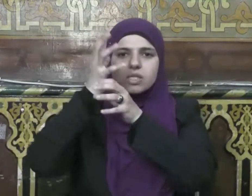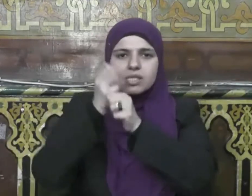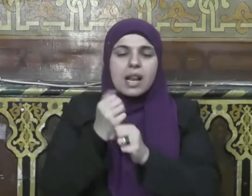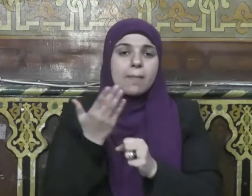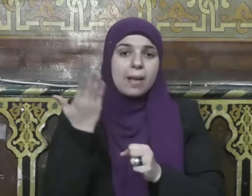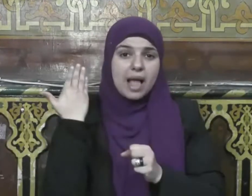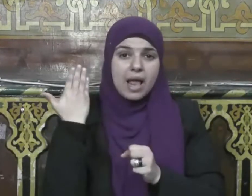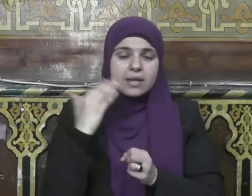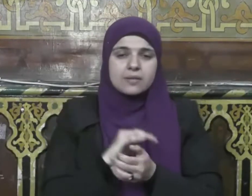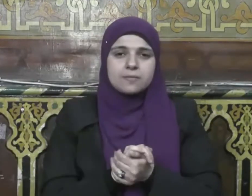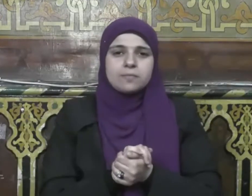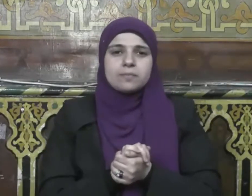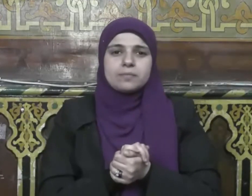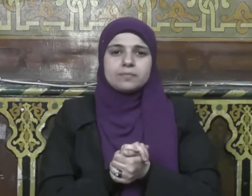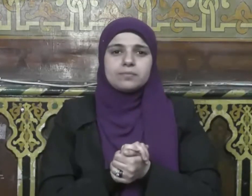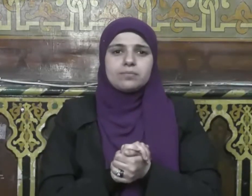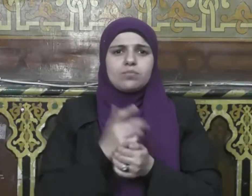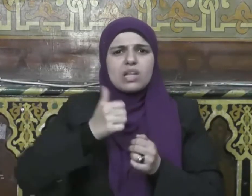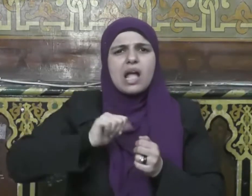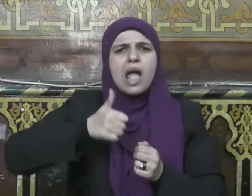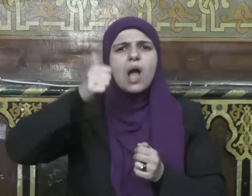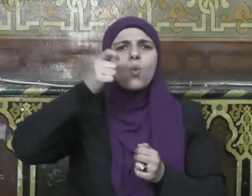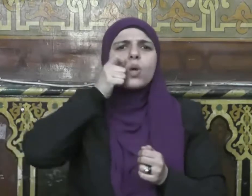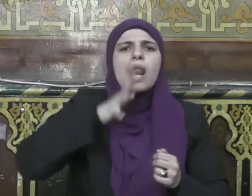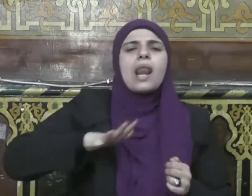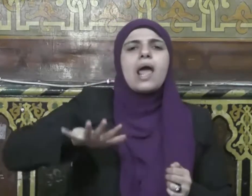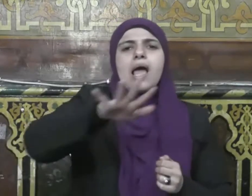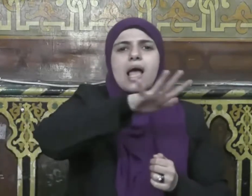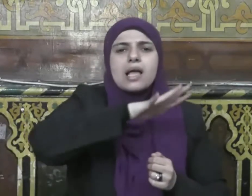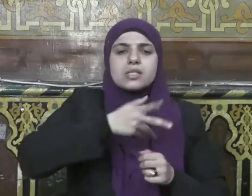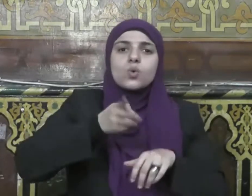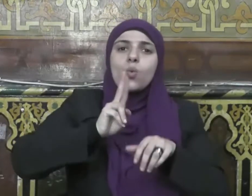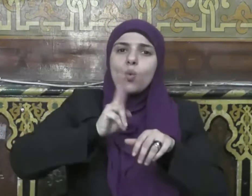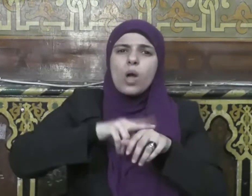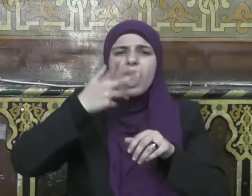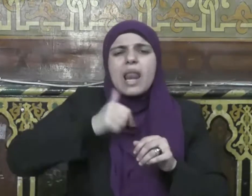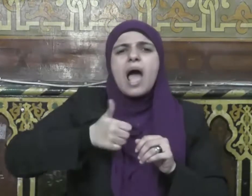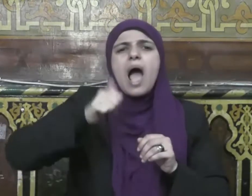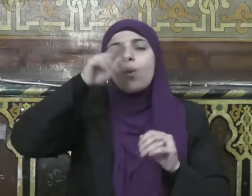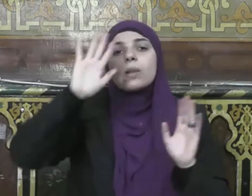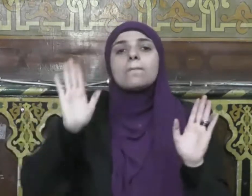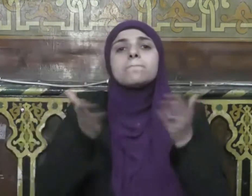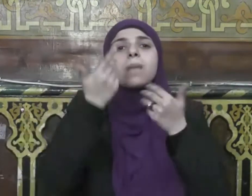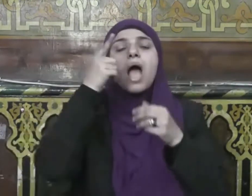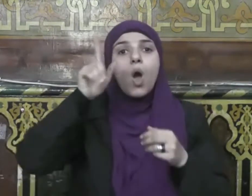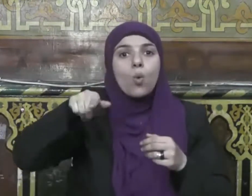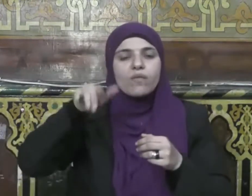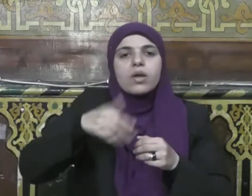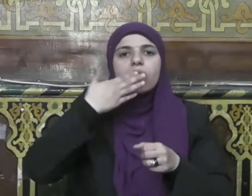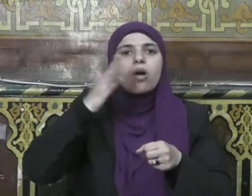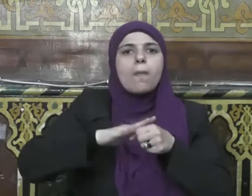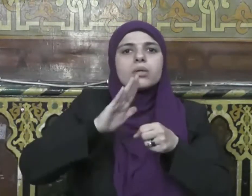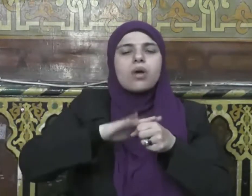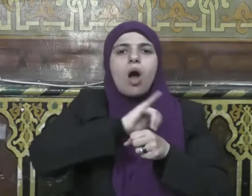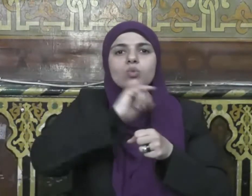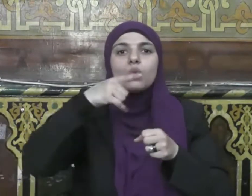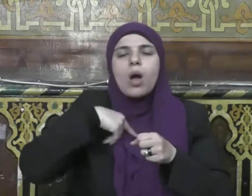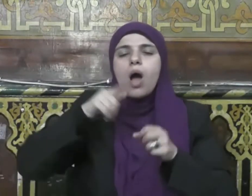أجود ما يكون في رمضان حين يلقاه جبريل وكان يلقاه في كل ليلة من